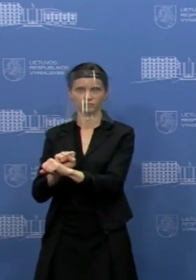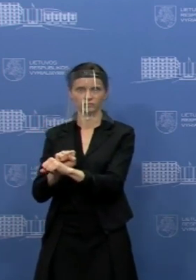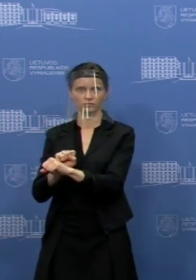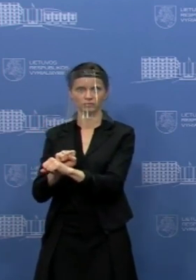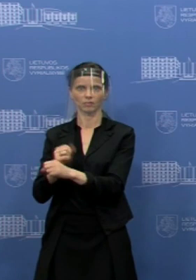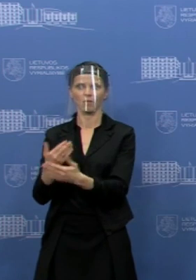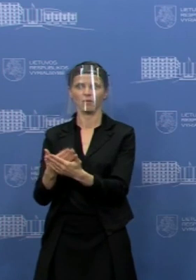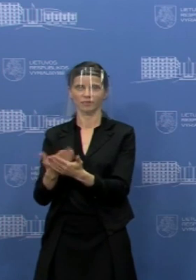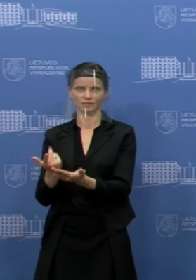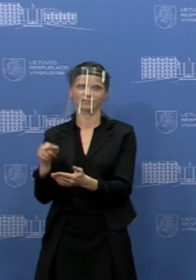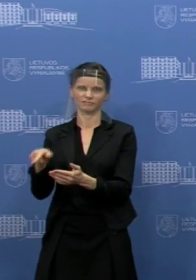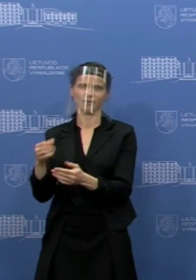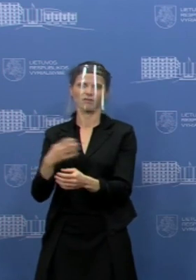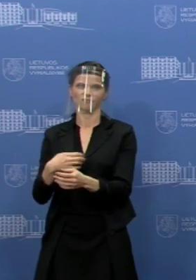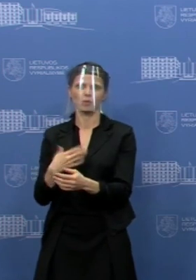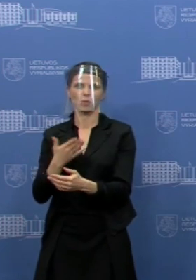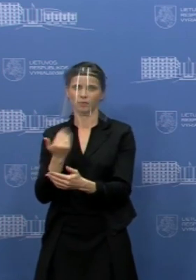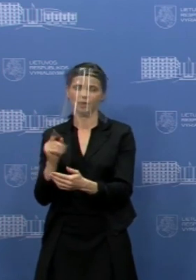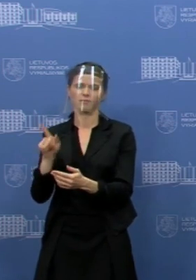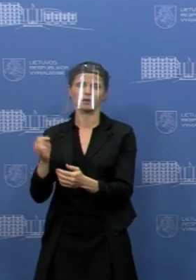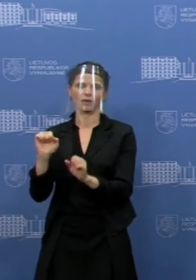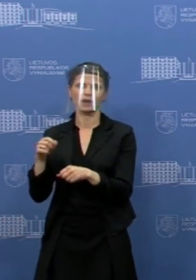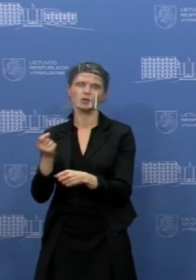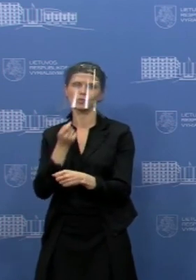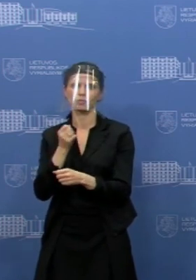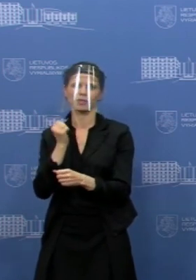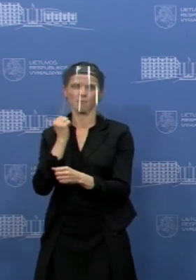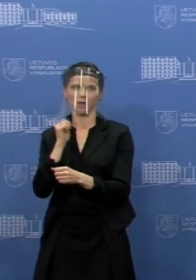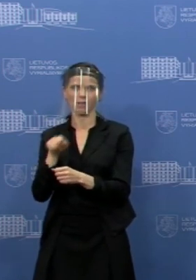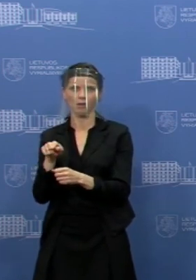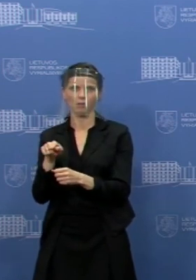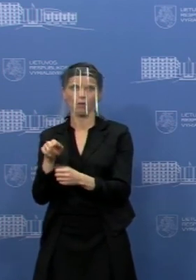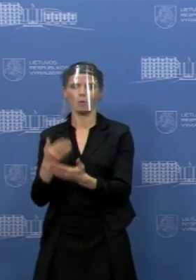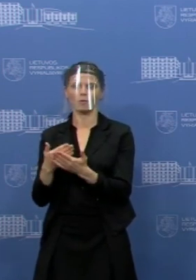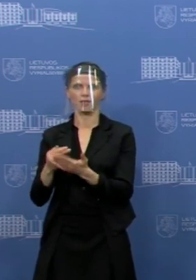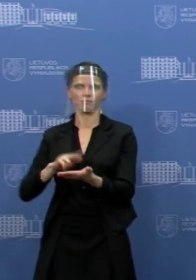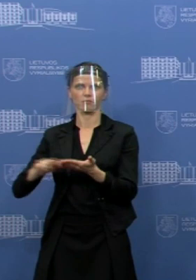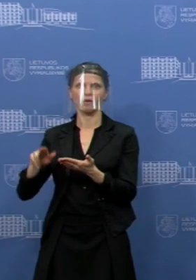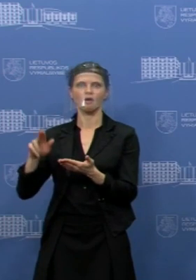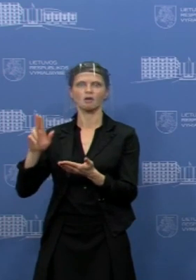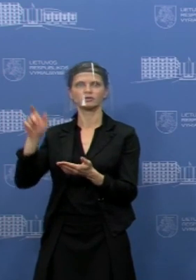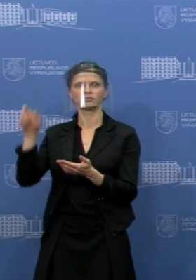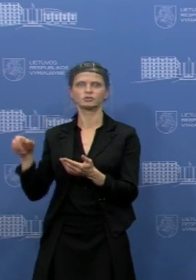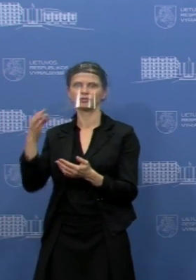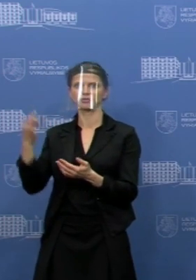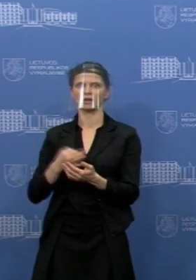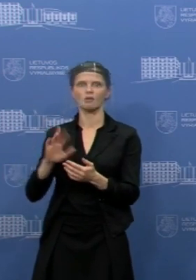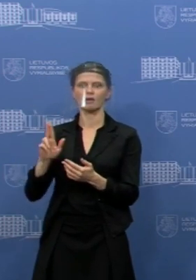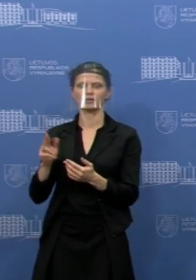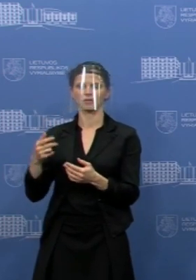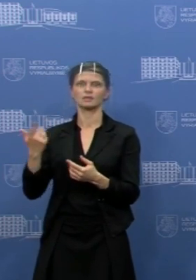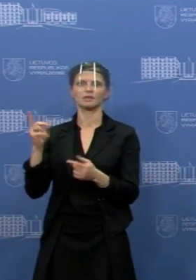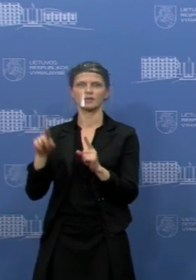nėra tiek būtinas ir tikrai gali palaukti jau labiau, kad iš epidemiologų girdim, kad būtent ten, kur vyksta labai